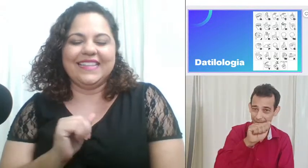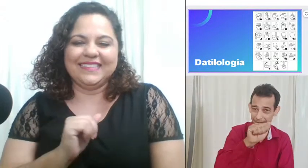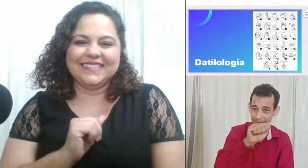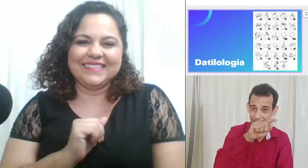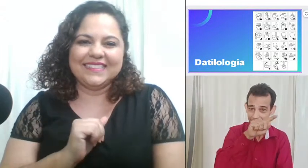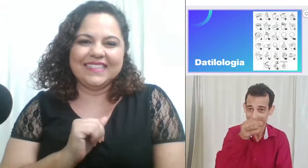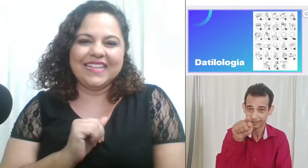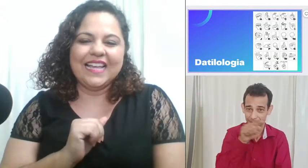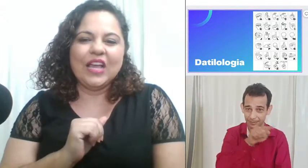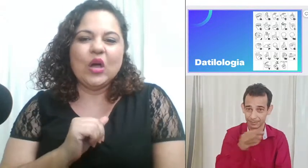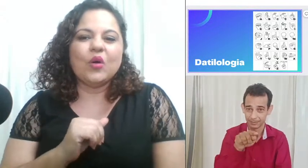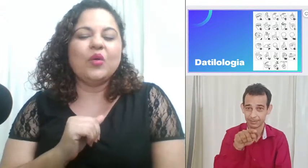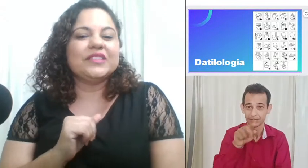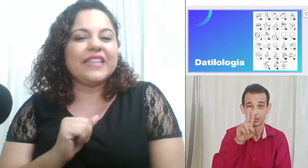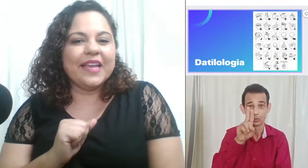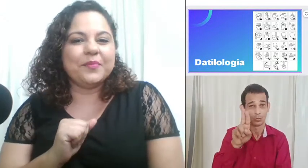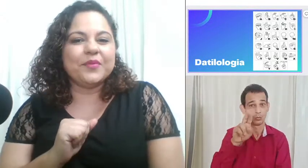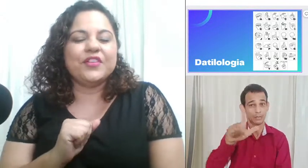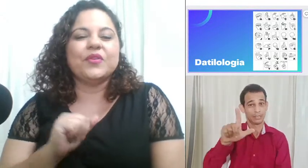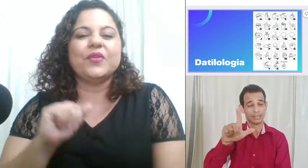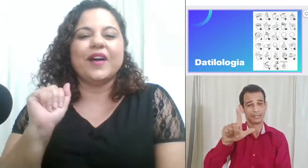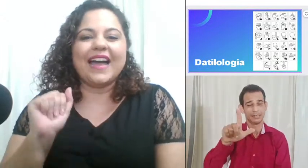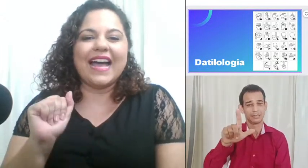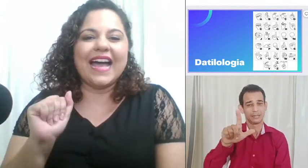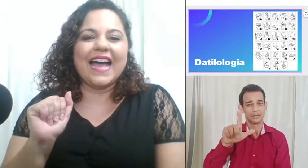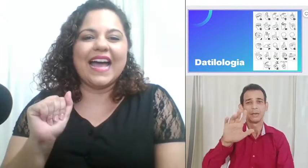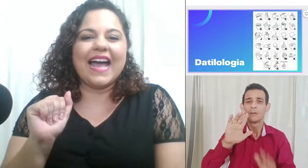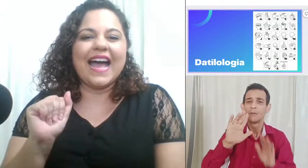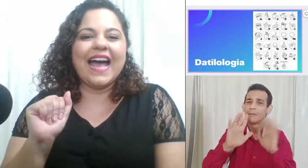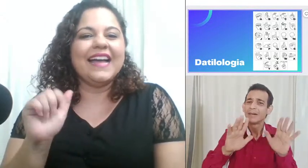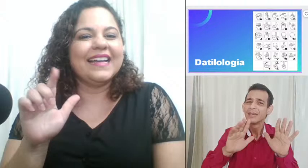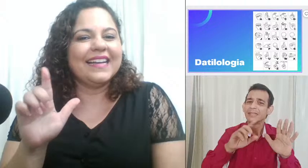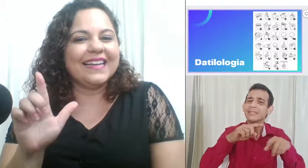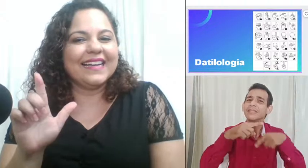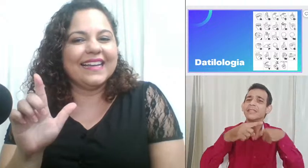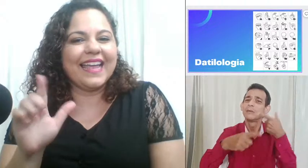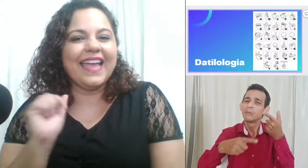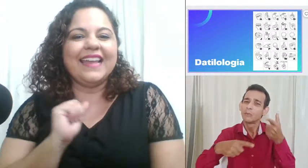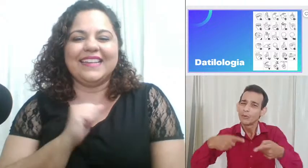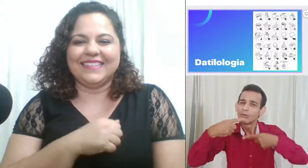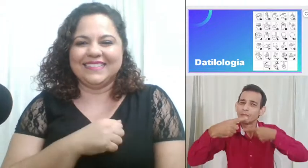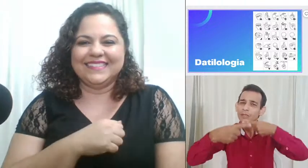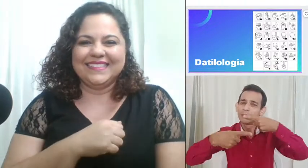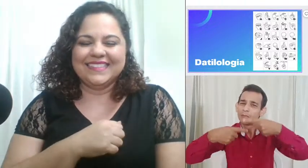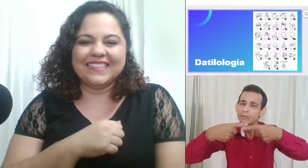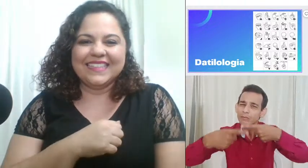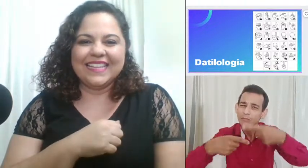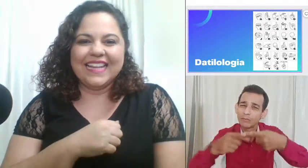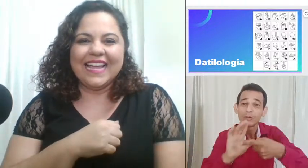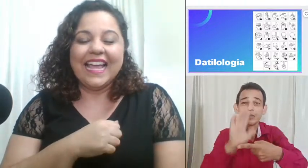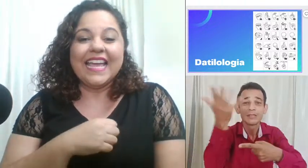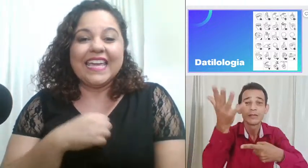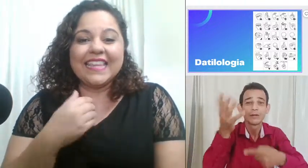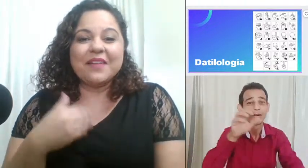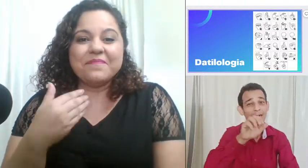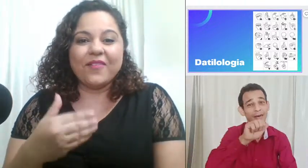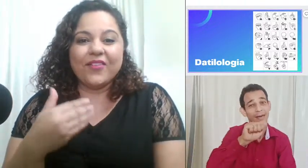Com o tempo, ficou A-L E depois,